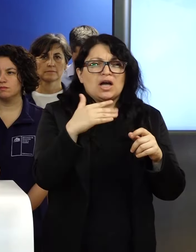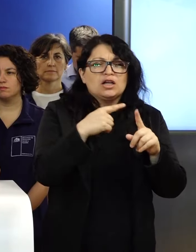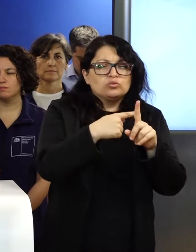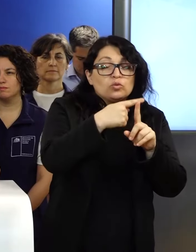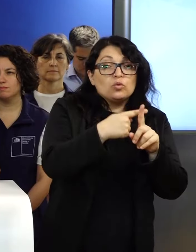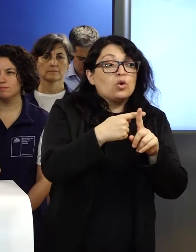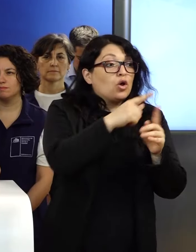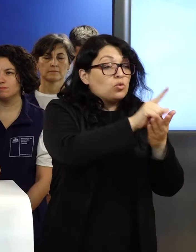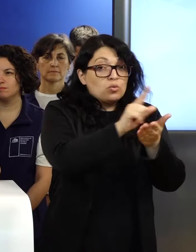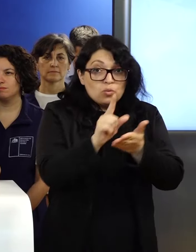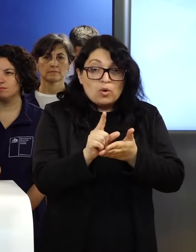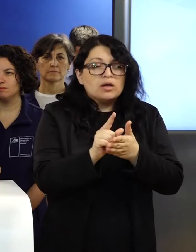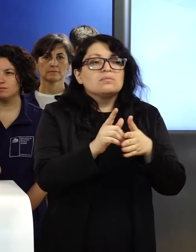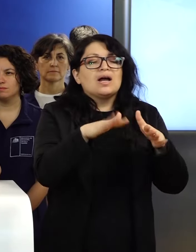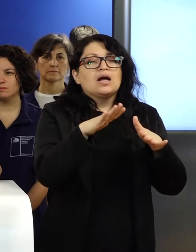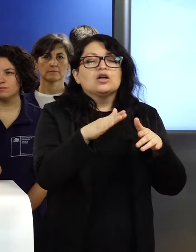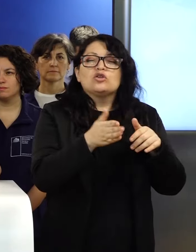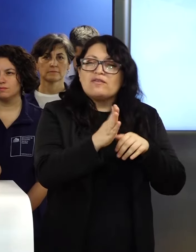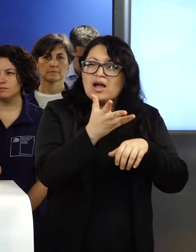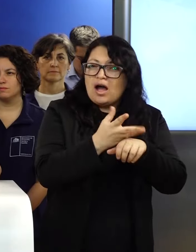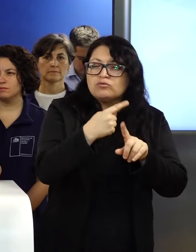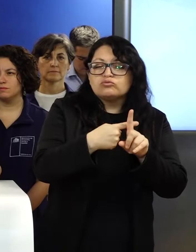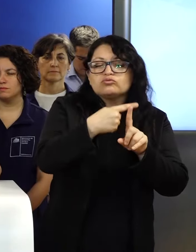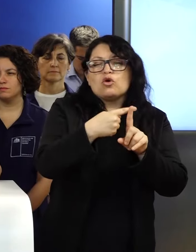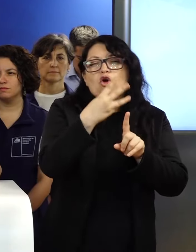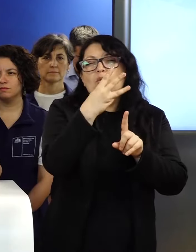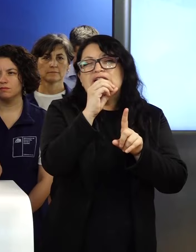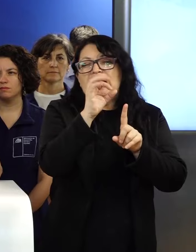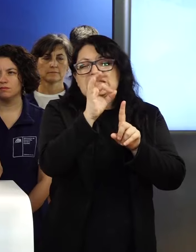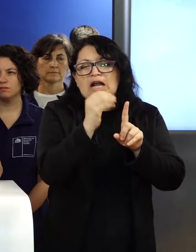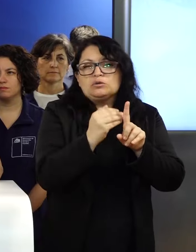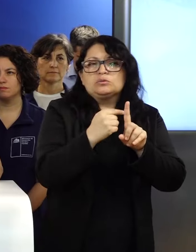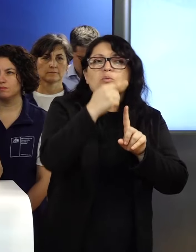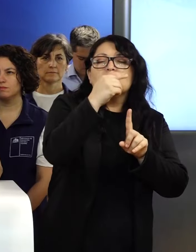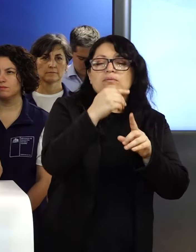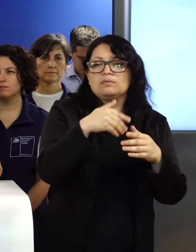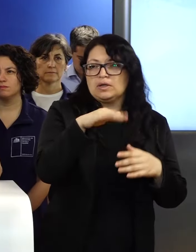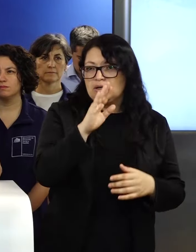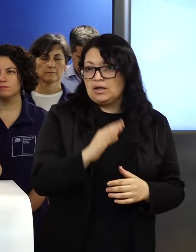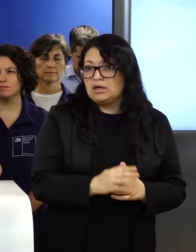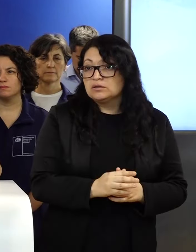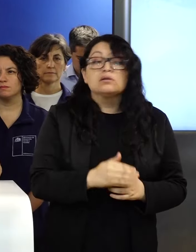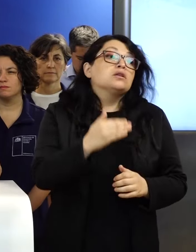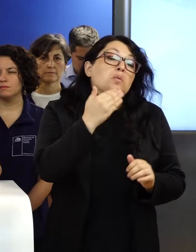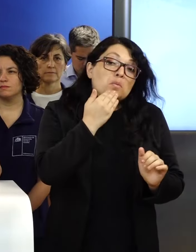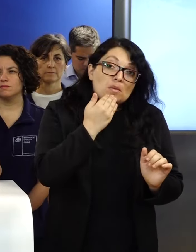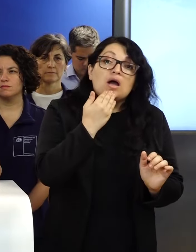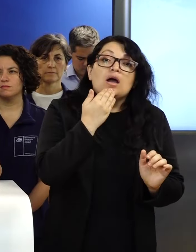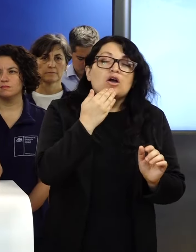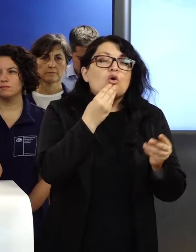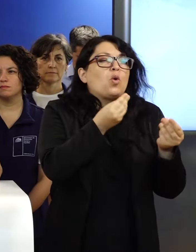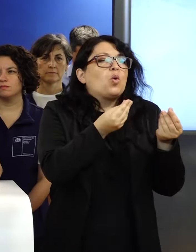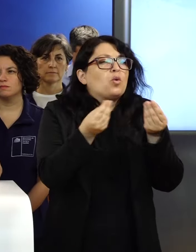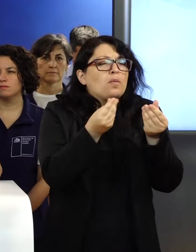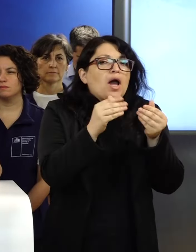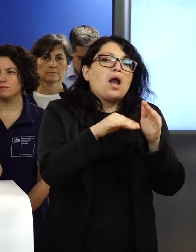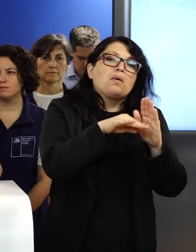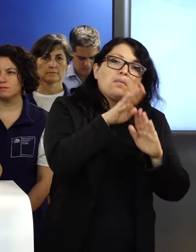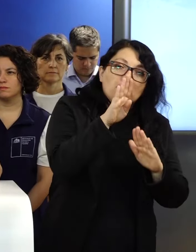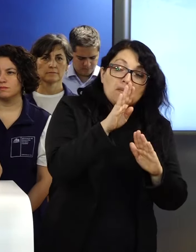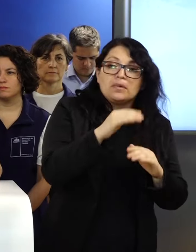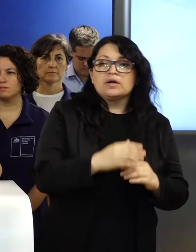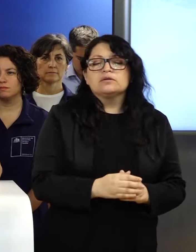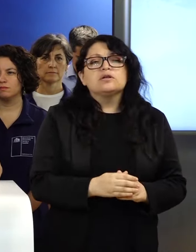zona vamos a tener todavía temperaturas sobre los 30 grados. algún aumento de la humedad, alguna